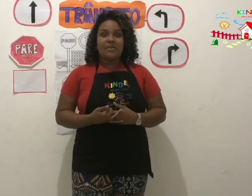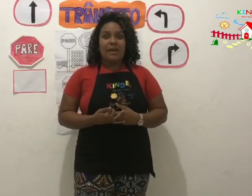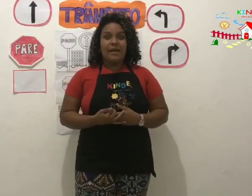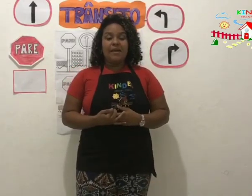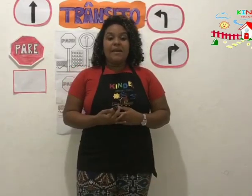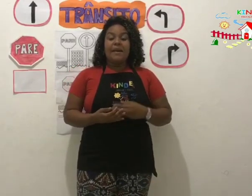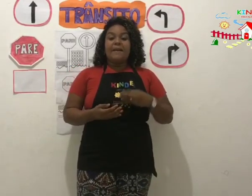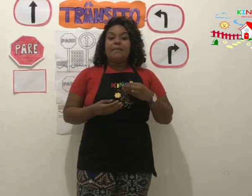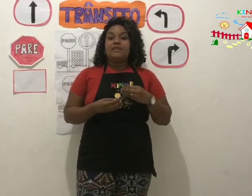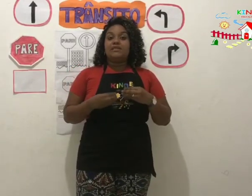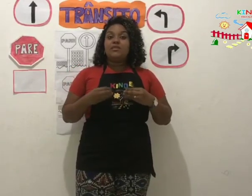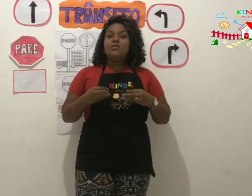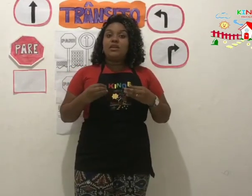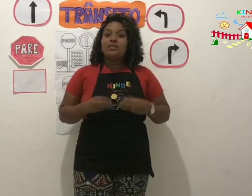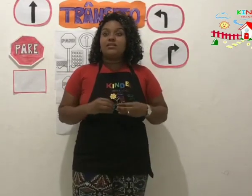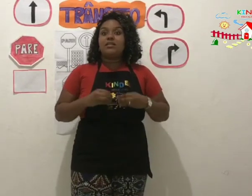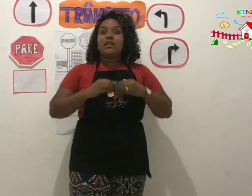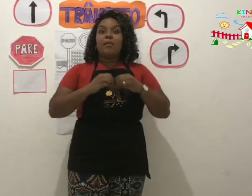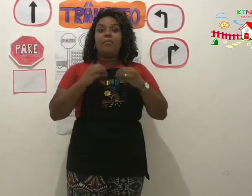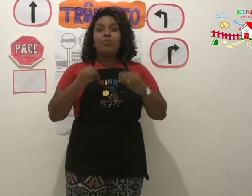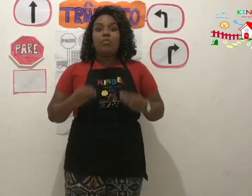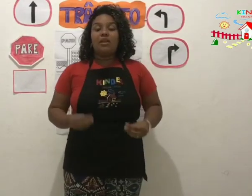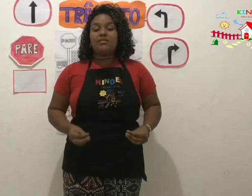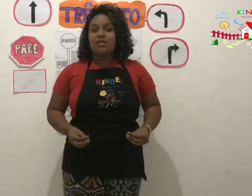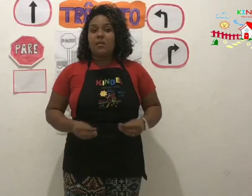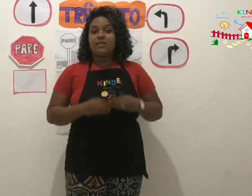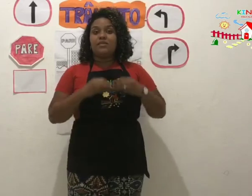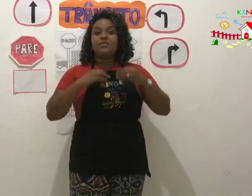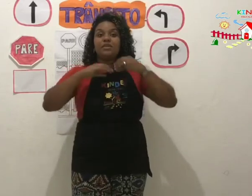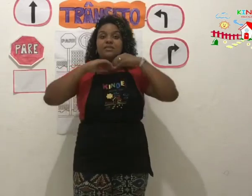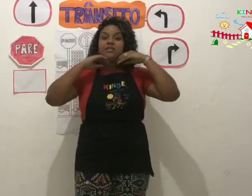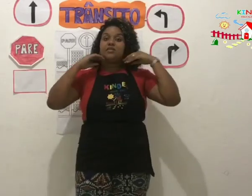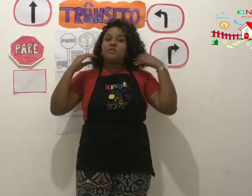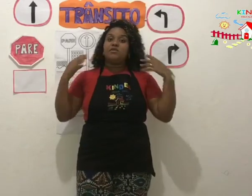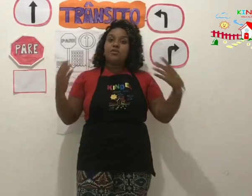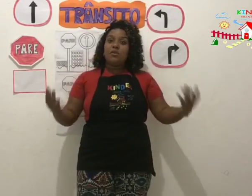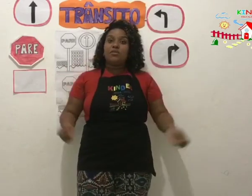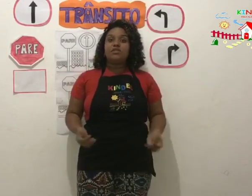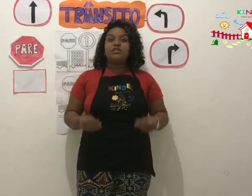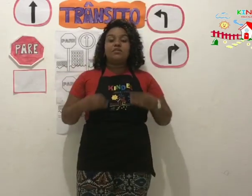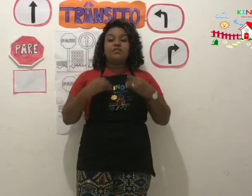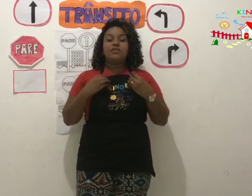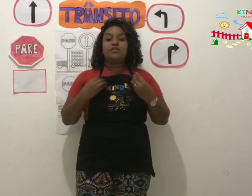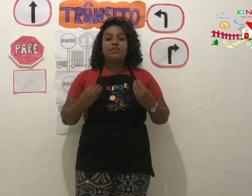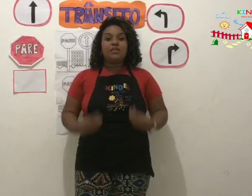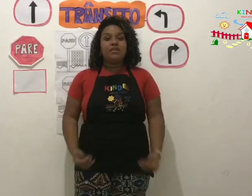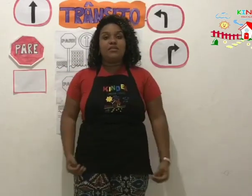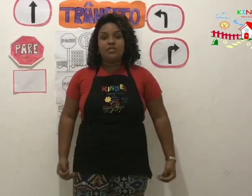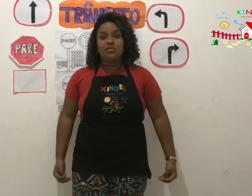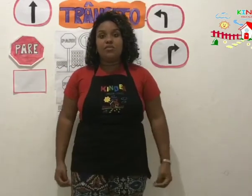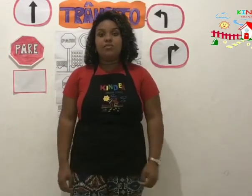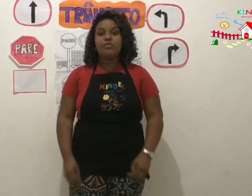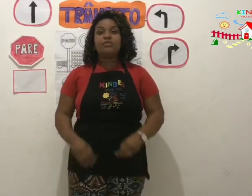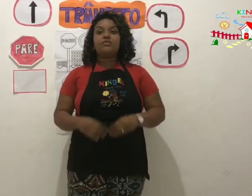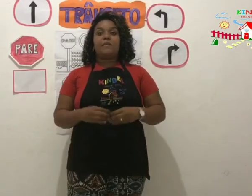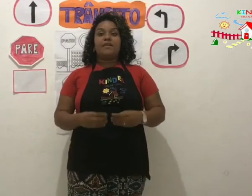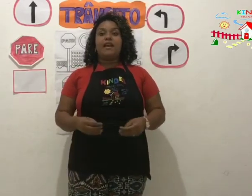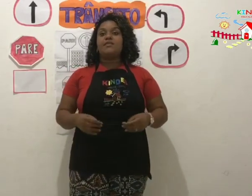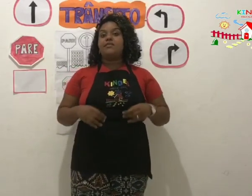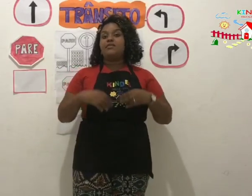não é? Para a segurança da população, para a segurança das pessoas que estão andando nas ruas, os pedestres,